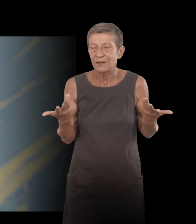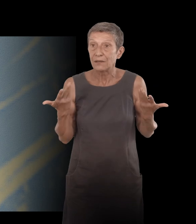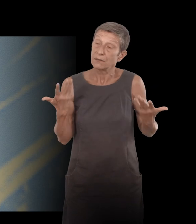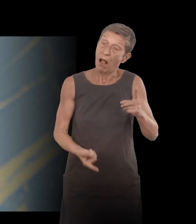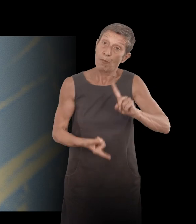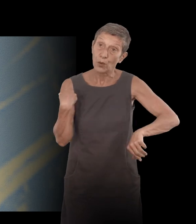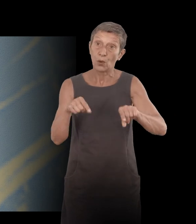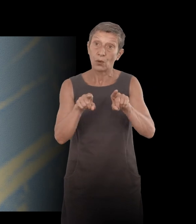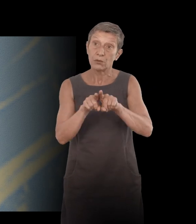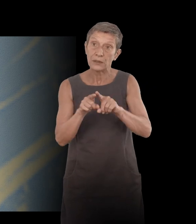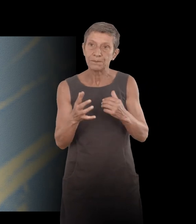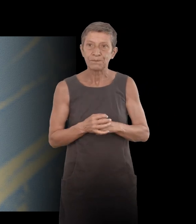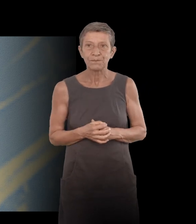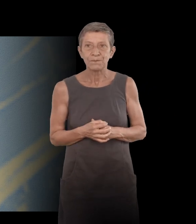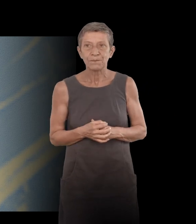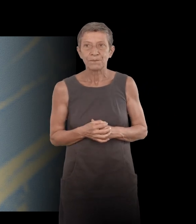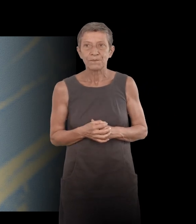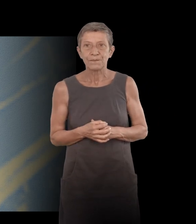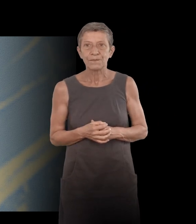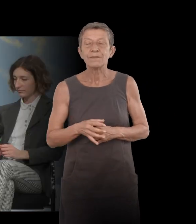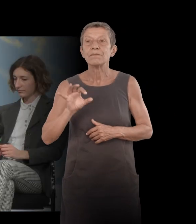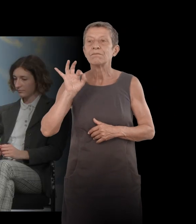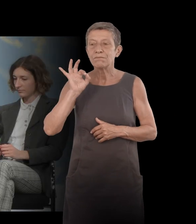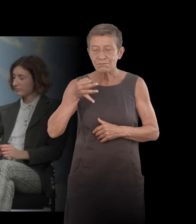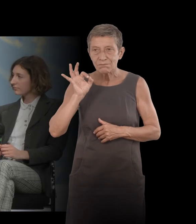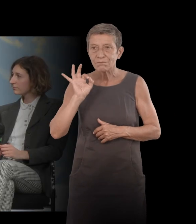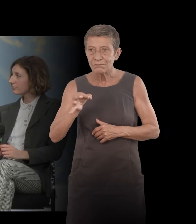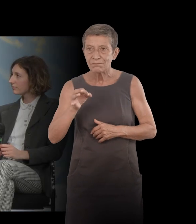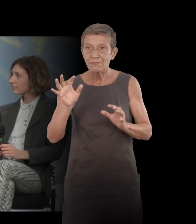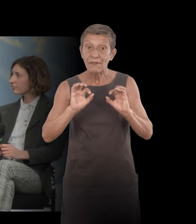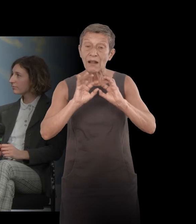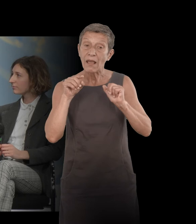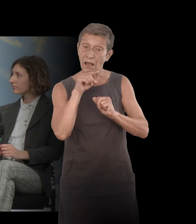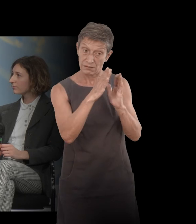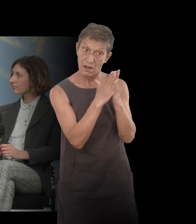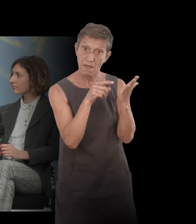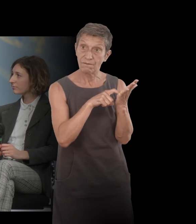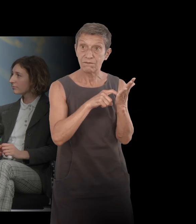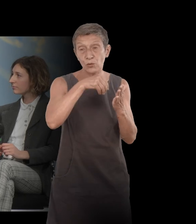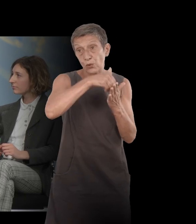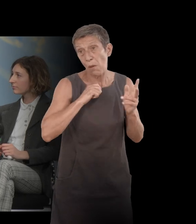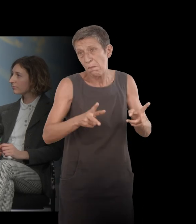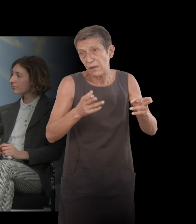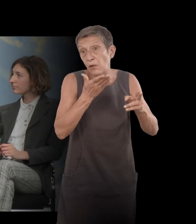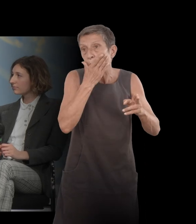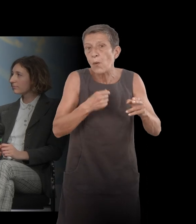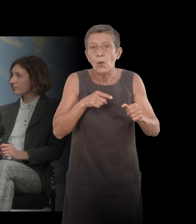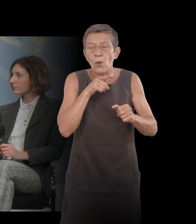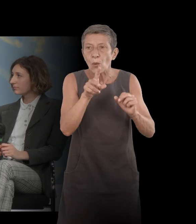des passages très beaux de votre livre je trouve Claire Marin ces moments où vous racontez justement le retour du désir qu'on